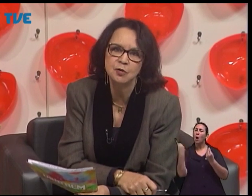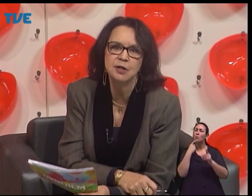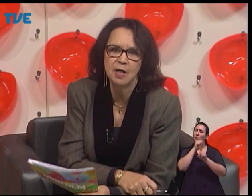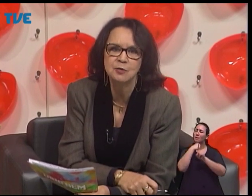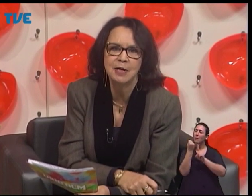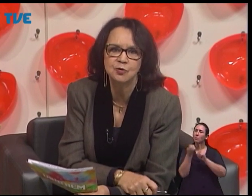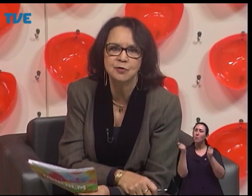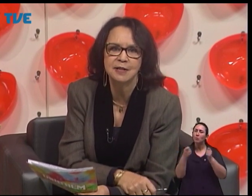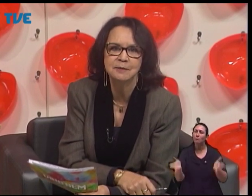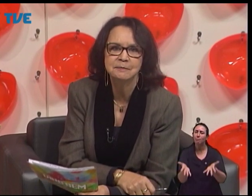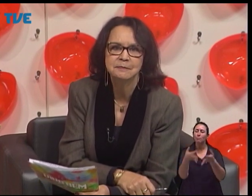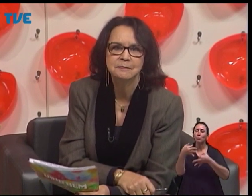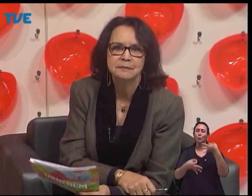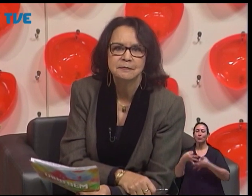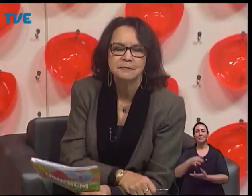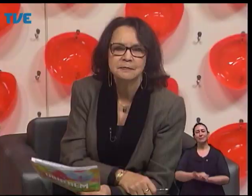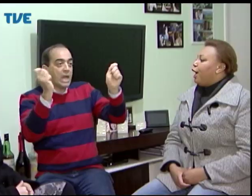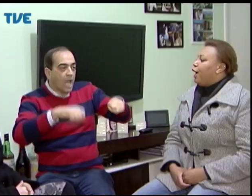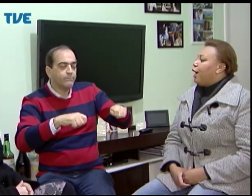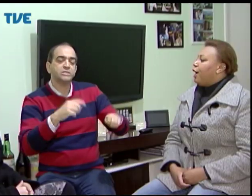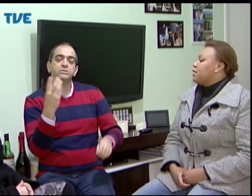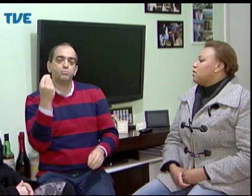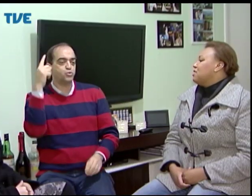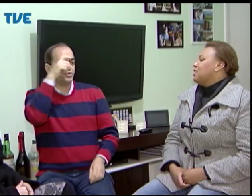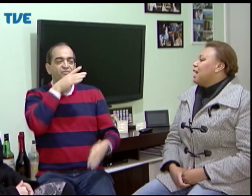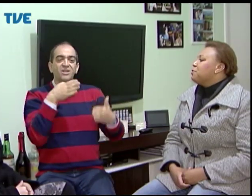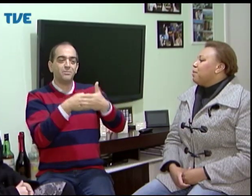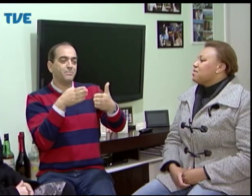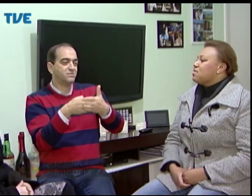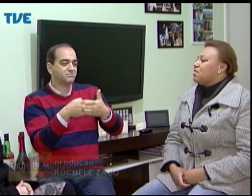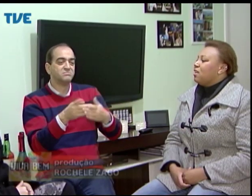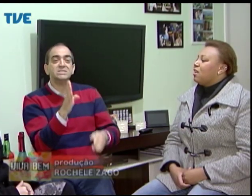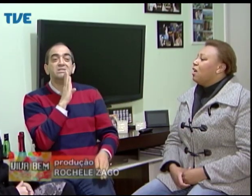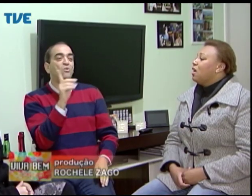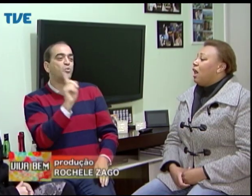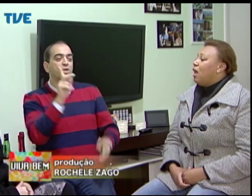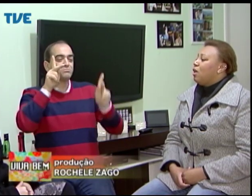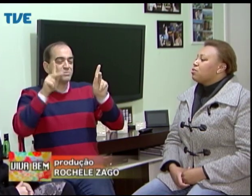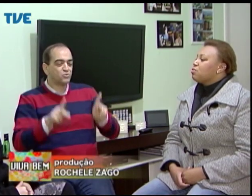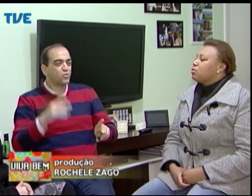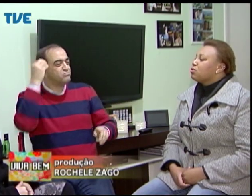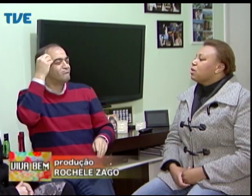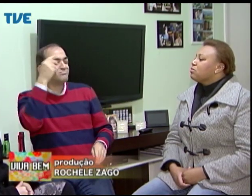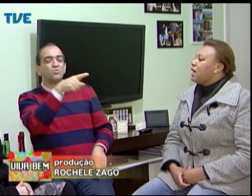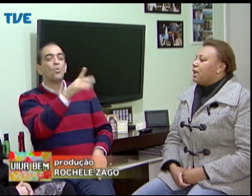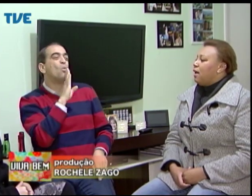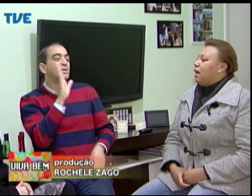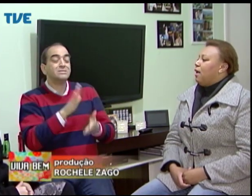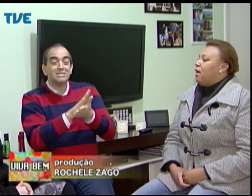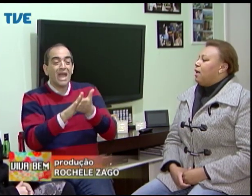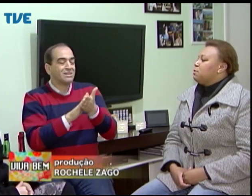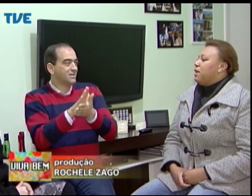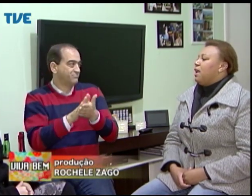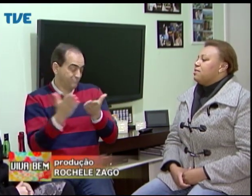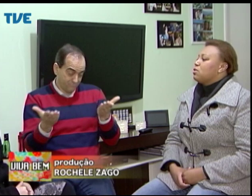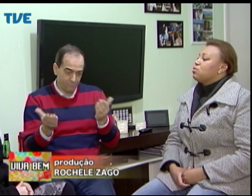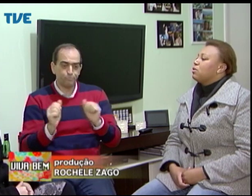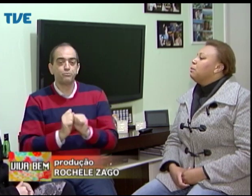sociedade mais justa. A sociedade pensa, assim, que o surdo não tem a experiência, que o surdo é